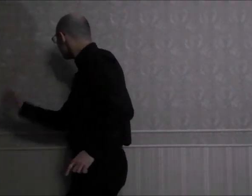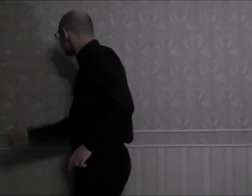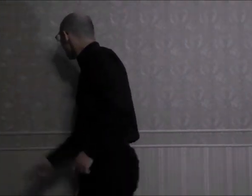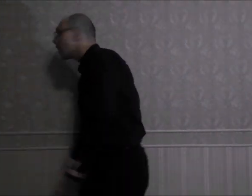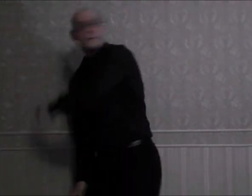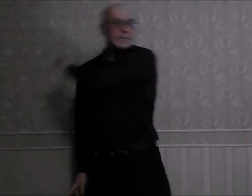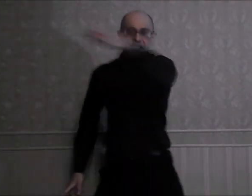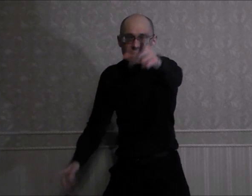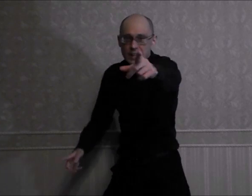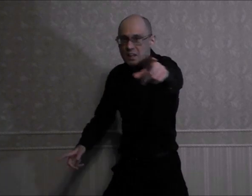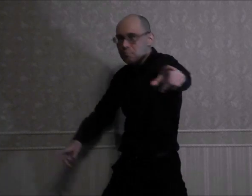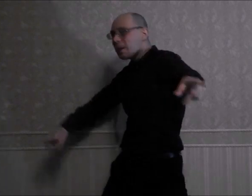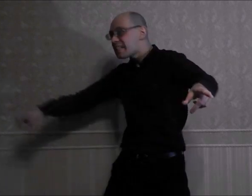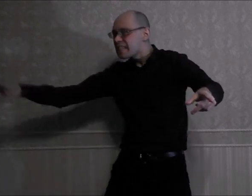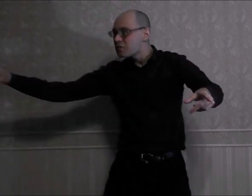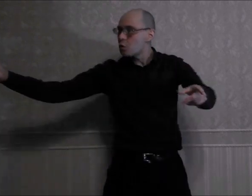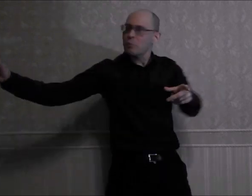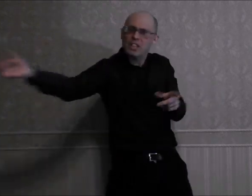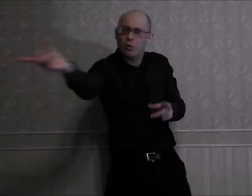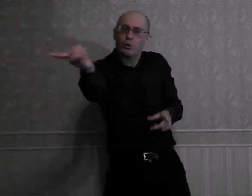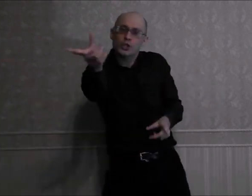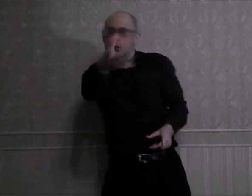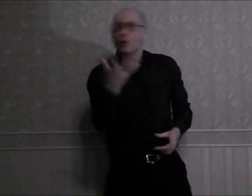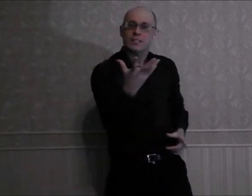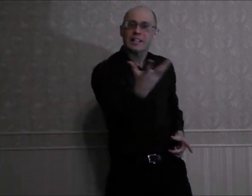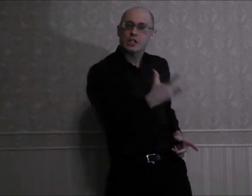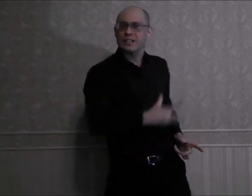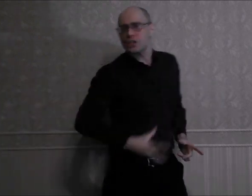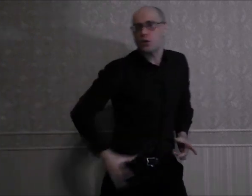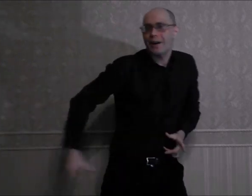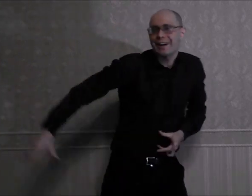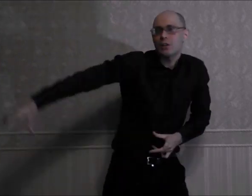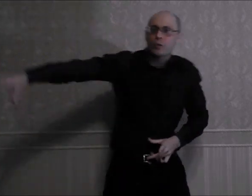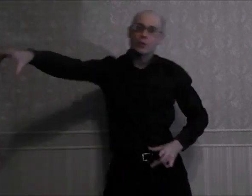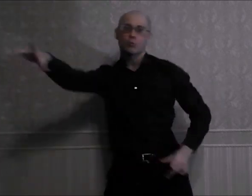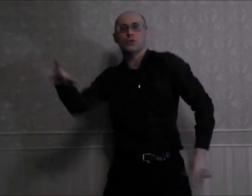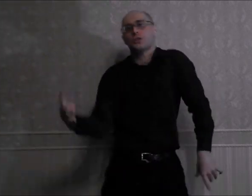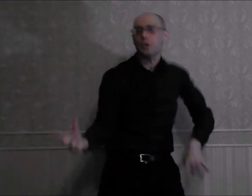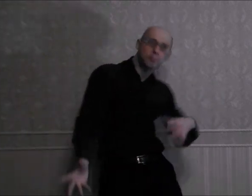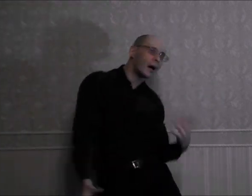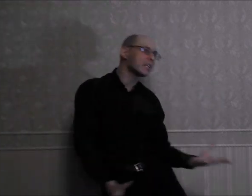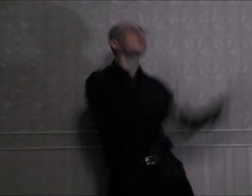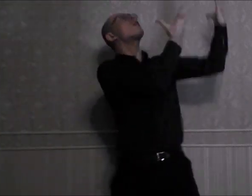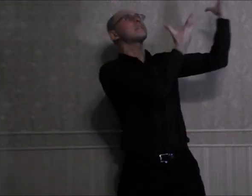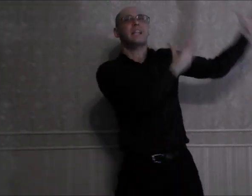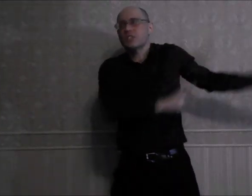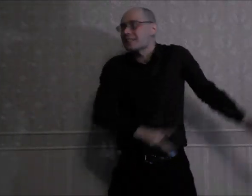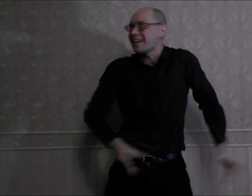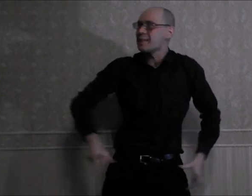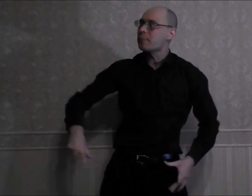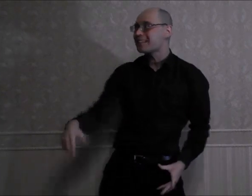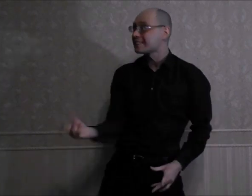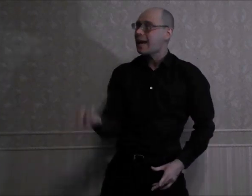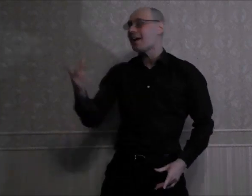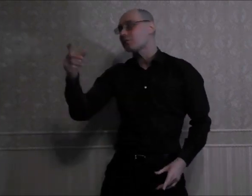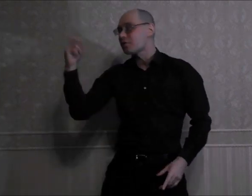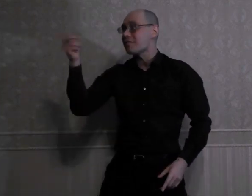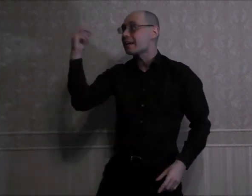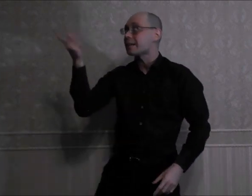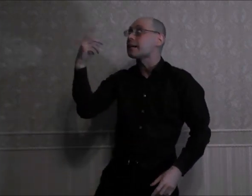К Россией в близость вступить хочет он, Значит нашу экономику ждет подъем Значит цены перестанут вверх